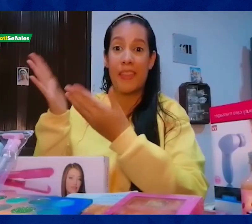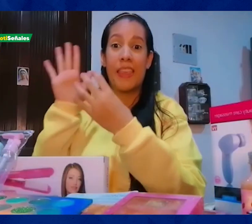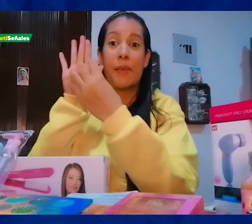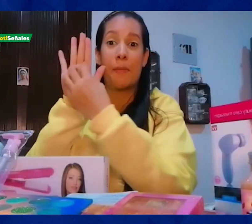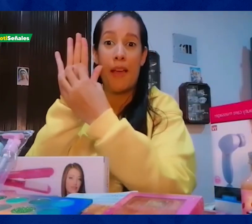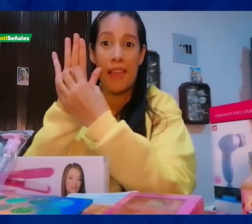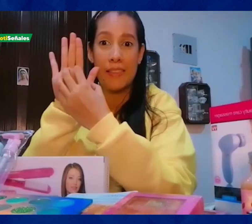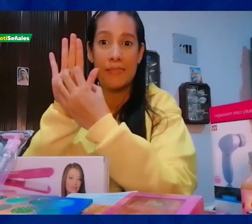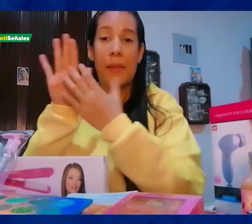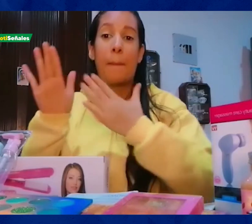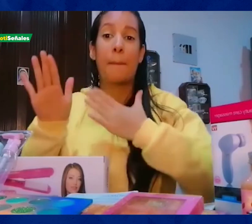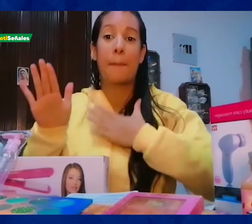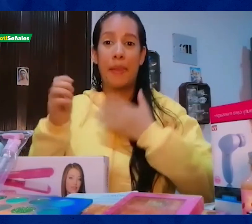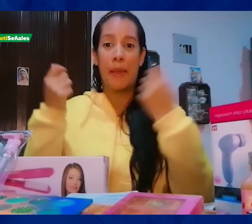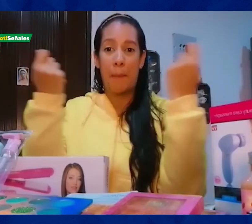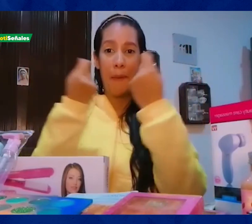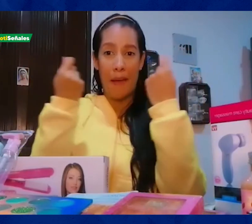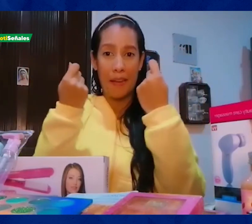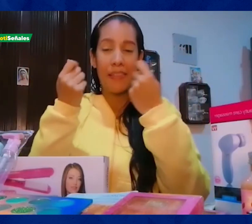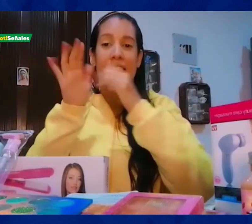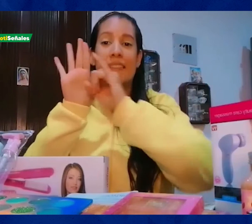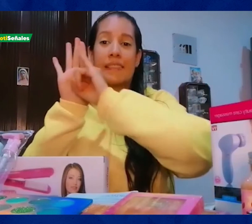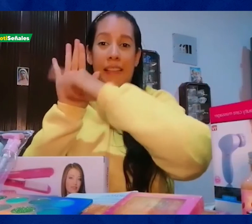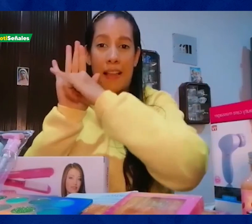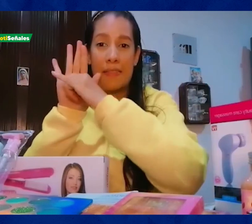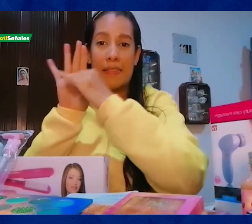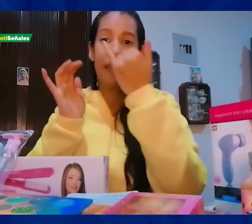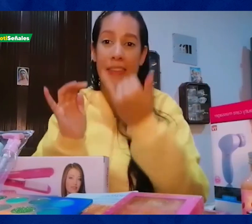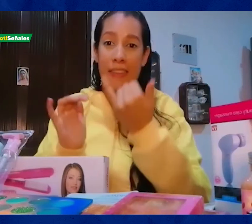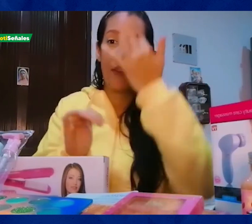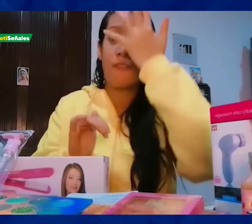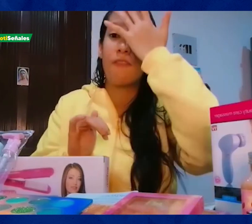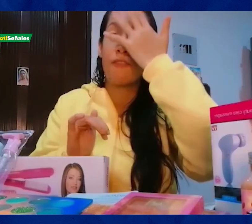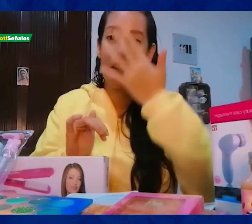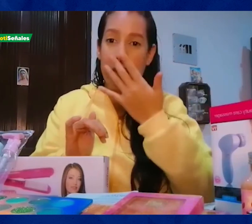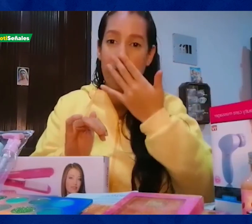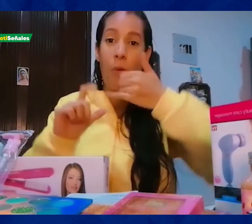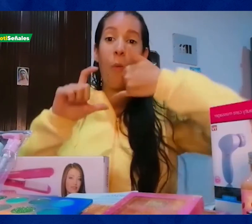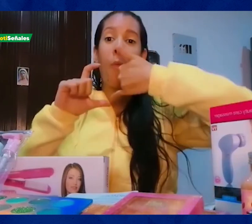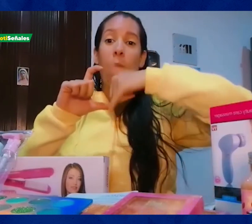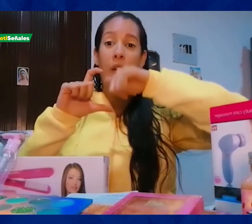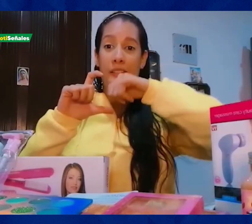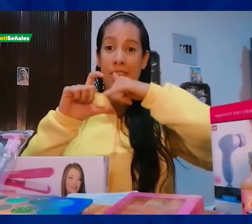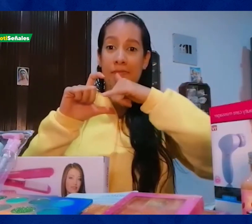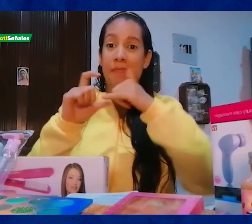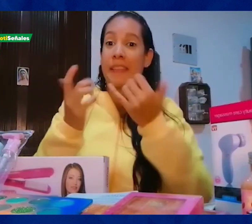Ese es el logo de mi emprendimiento. Estoy en Instagram y en Facebook. También por WhatsApp.